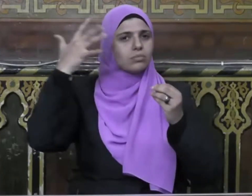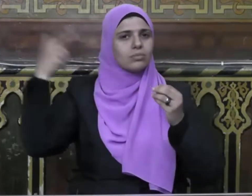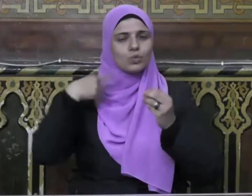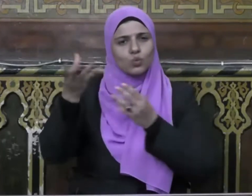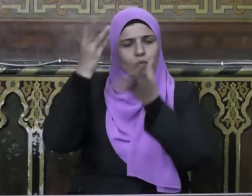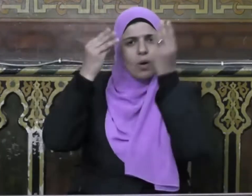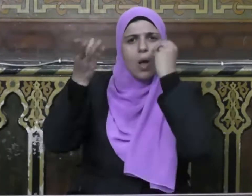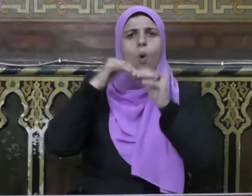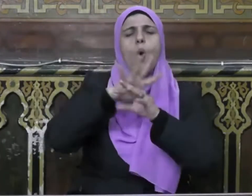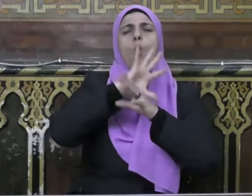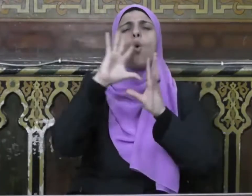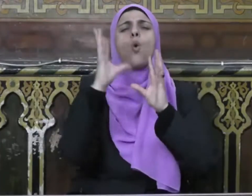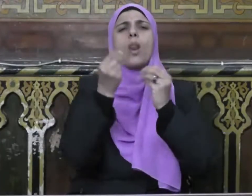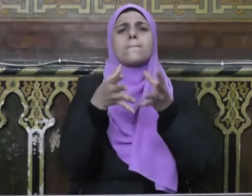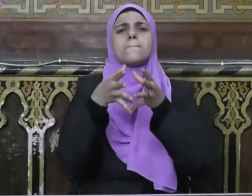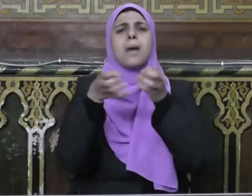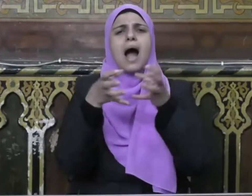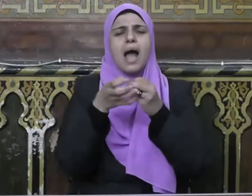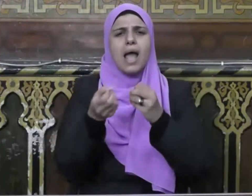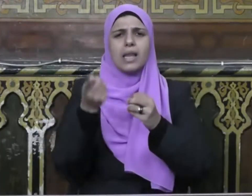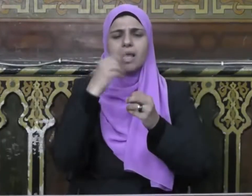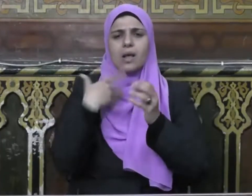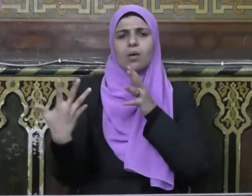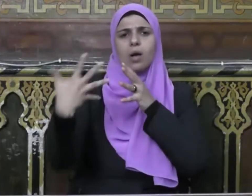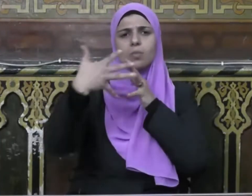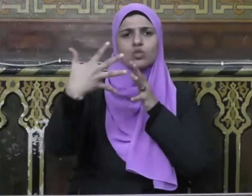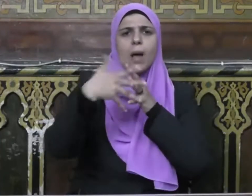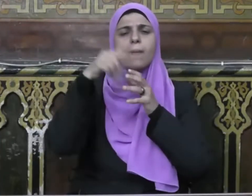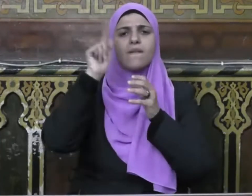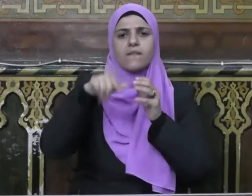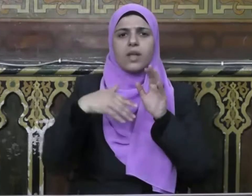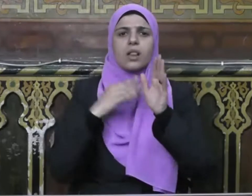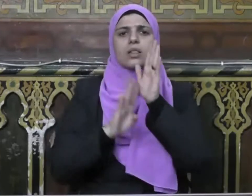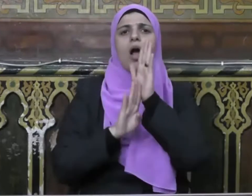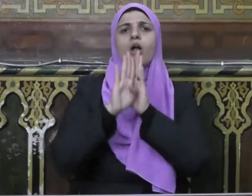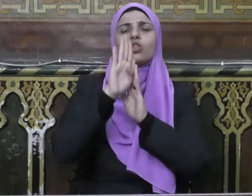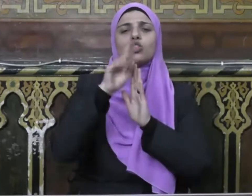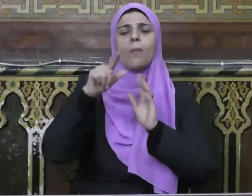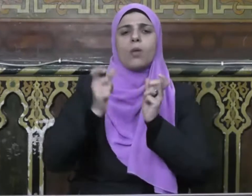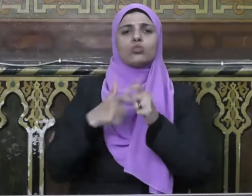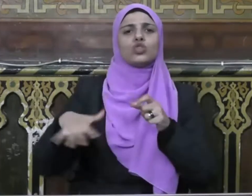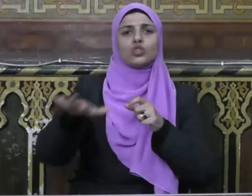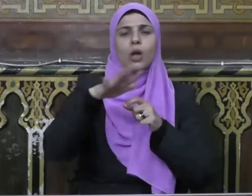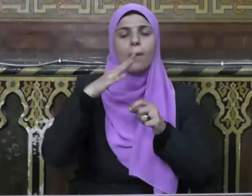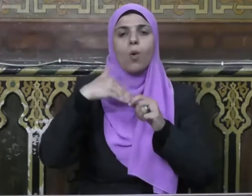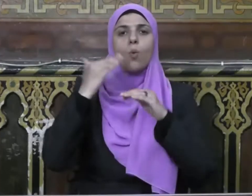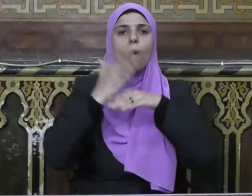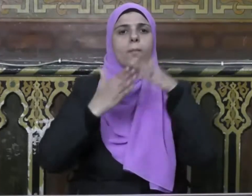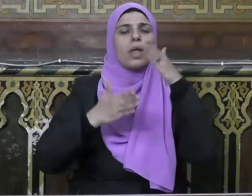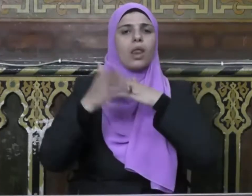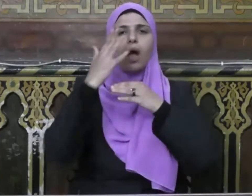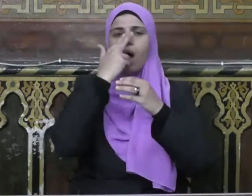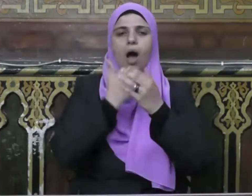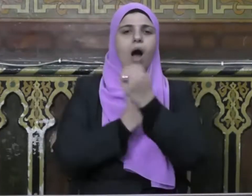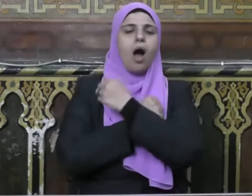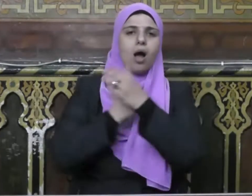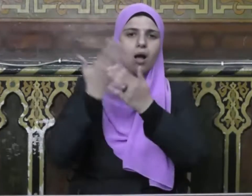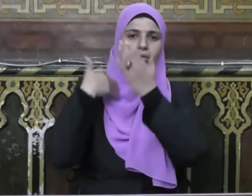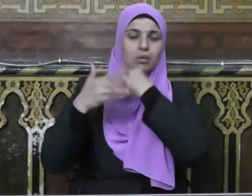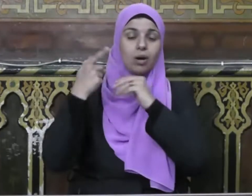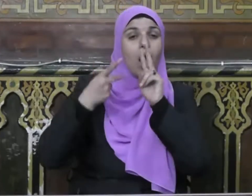نستلهم منها كل المعاني التي تُسهم في رقي المجتمع وبناء حضارته